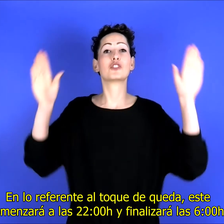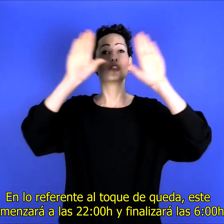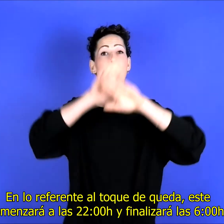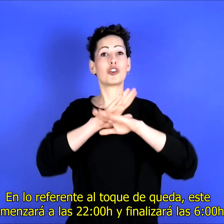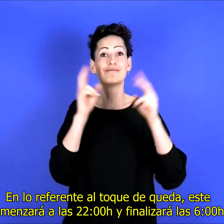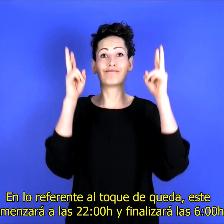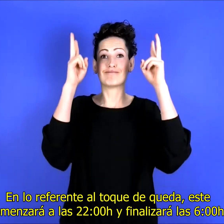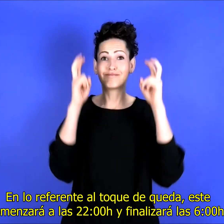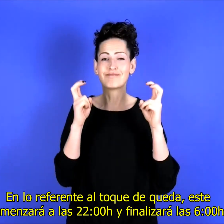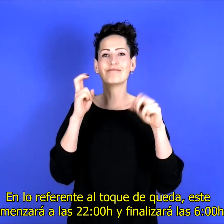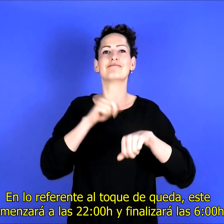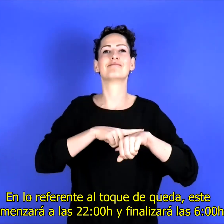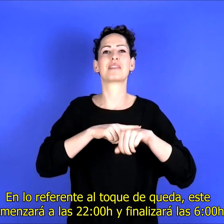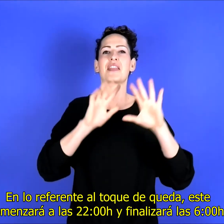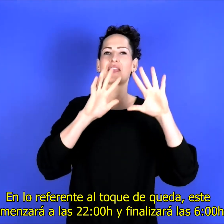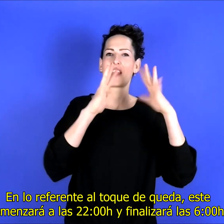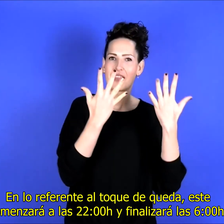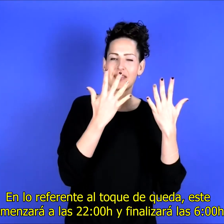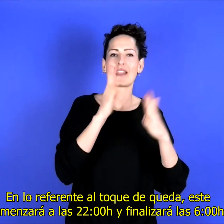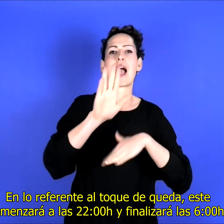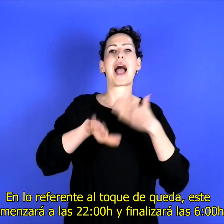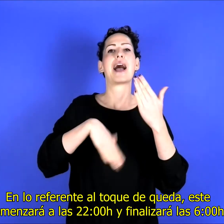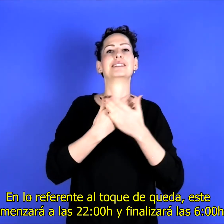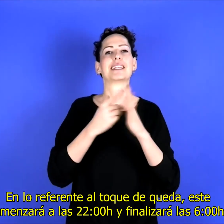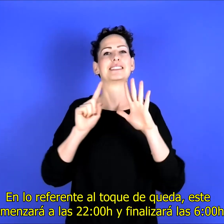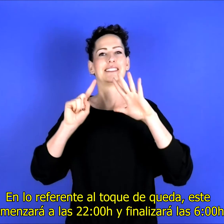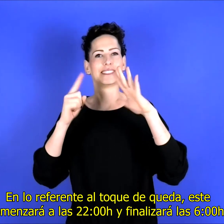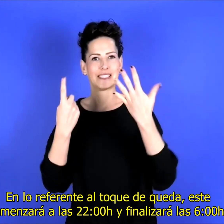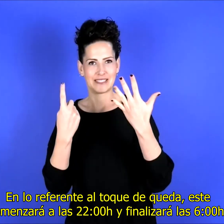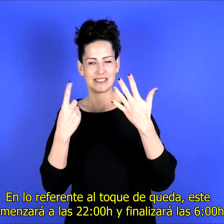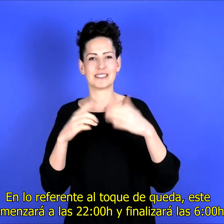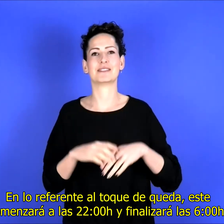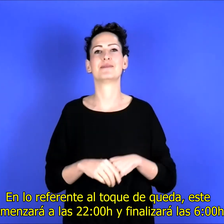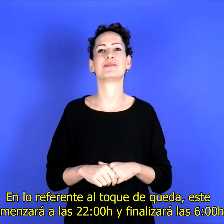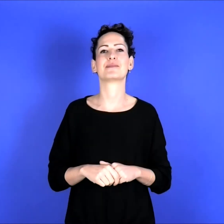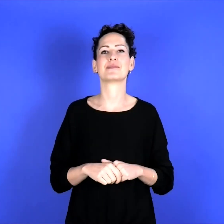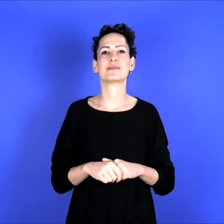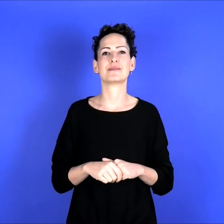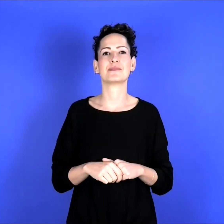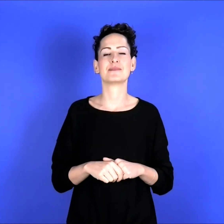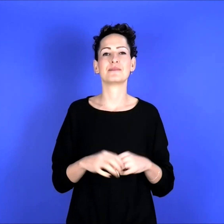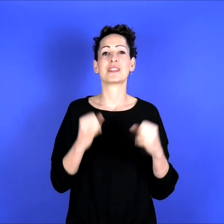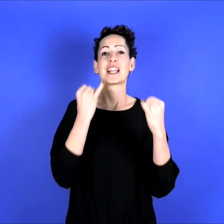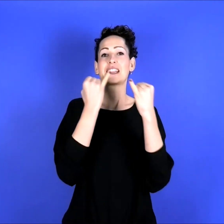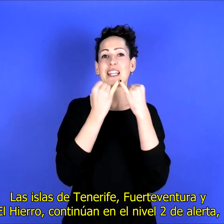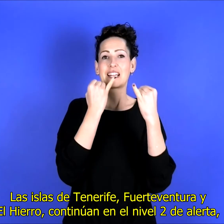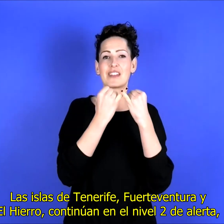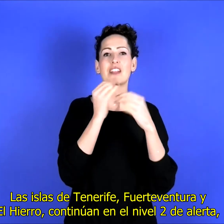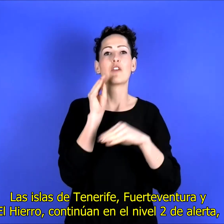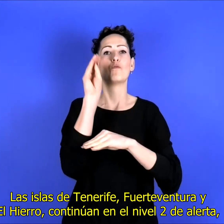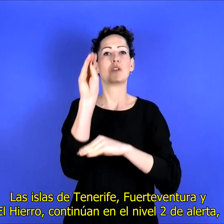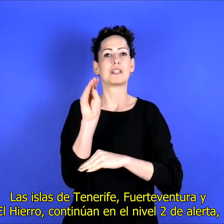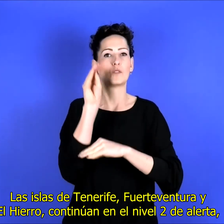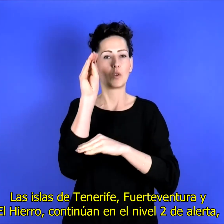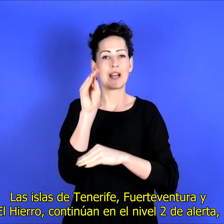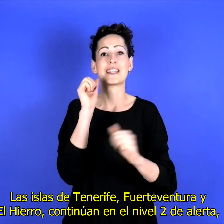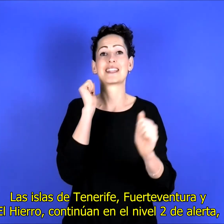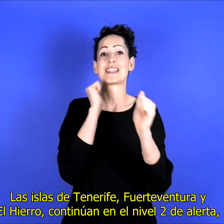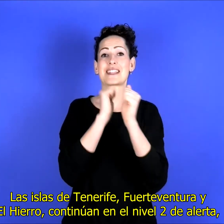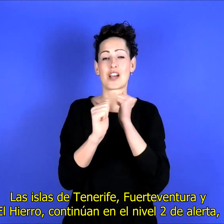En lo referente al toque de queda, éste comenzará a las 10 de la noche y finalizará a las 6 de